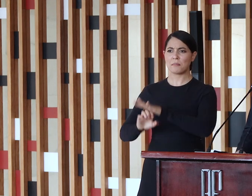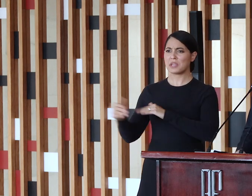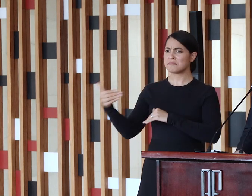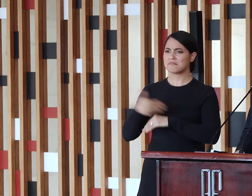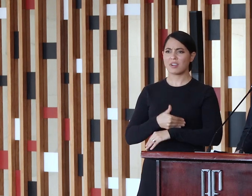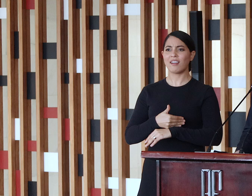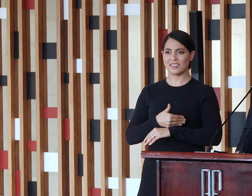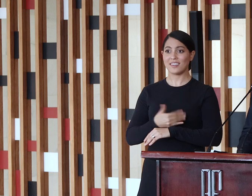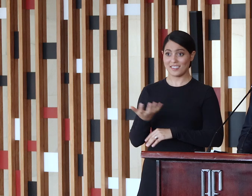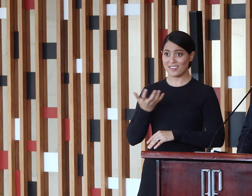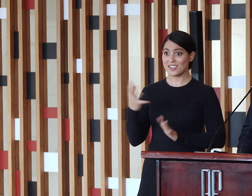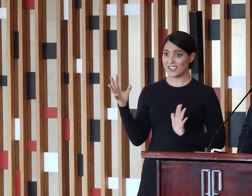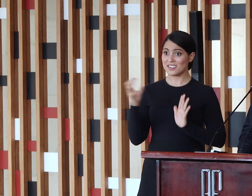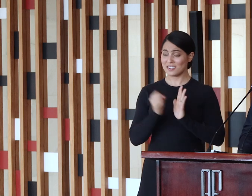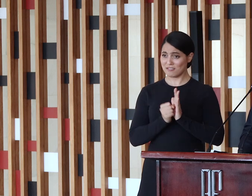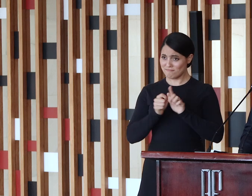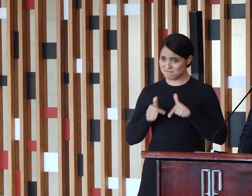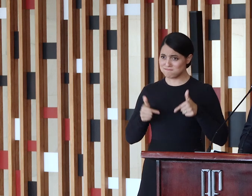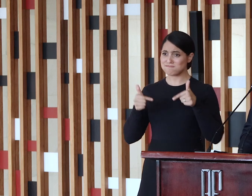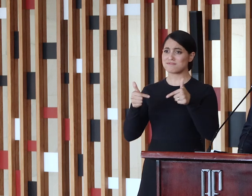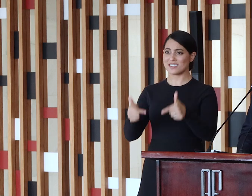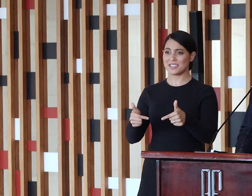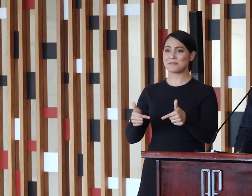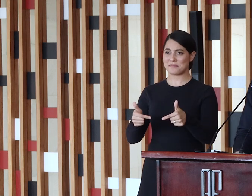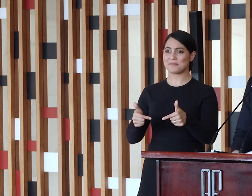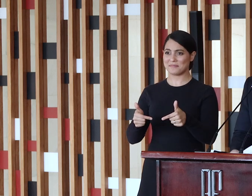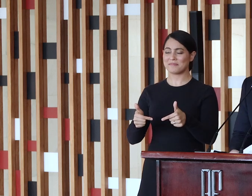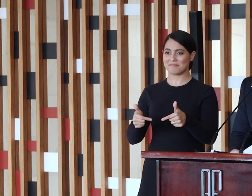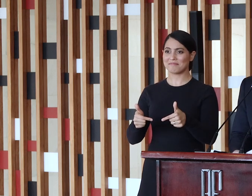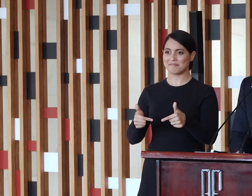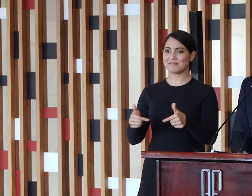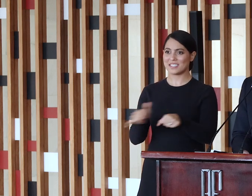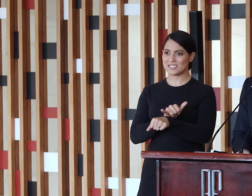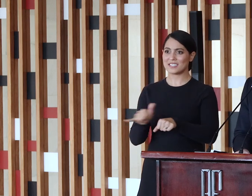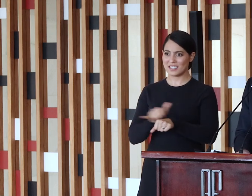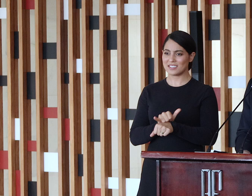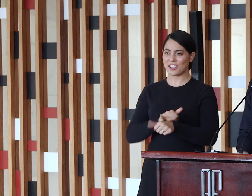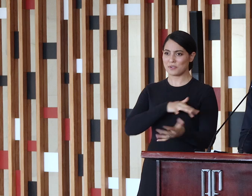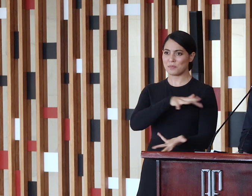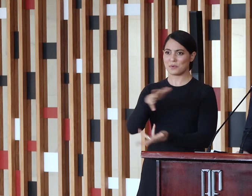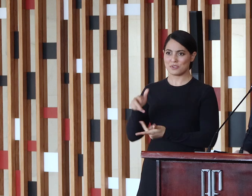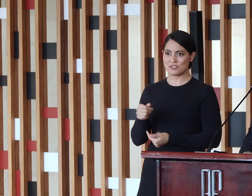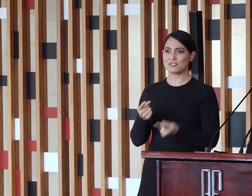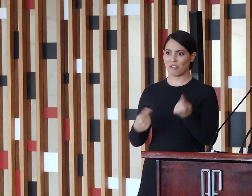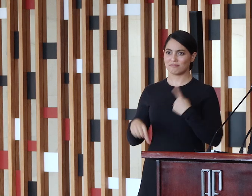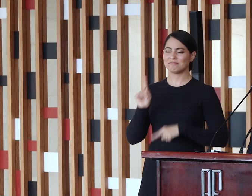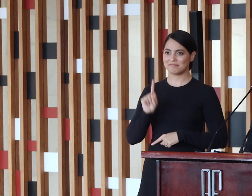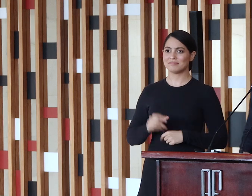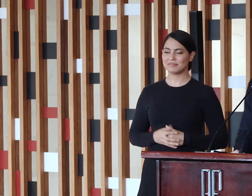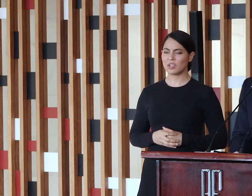os interessados em escrever mais um capítulo da história das rochas ornamentais brasileiras no exterior. Para que isso